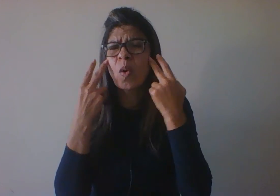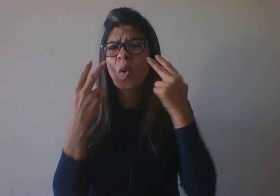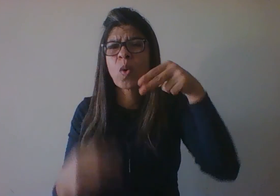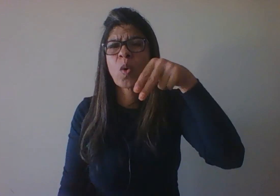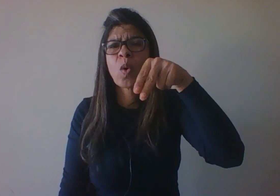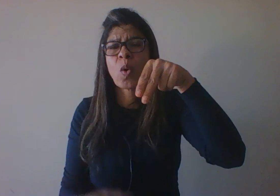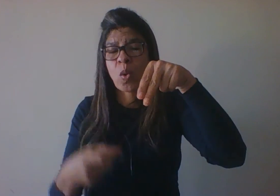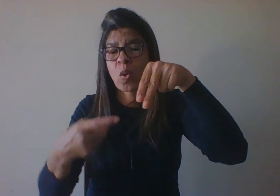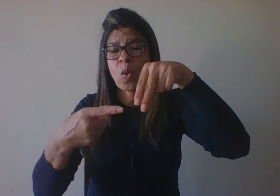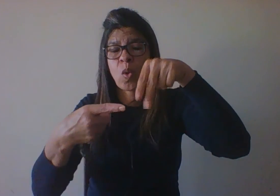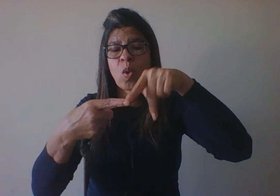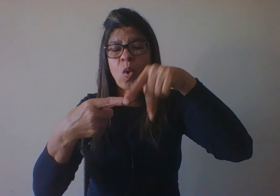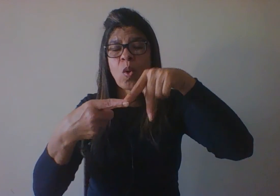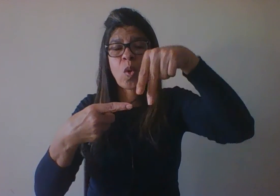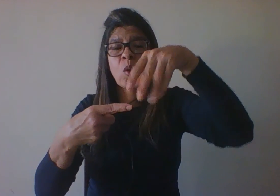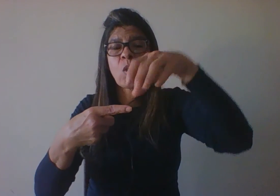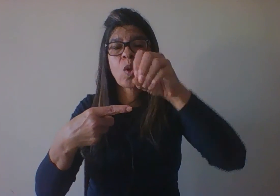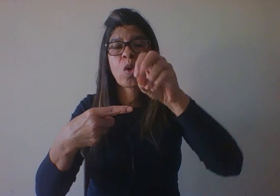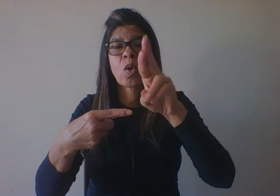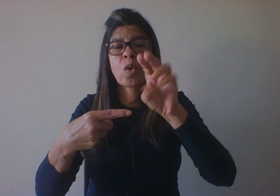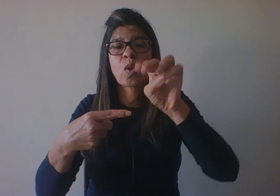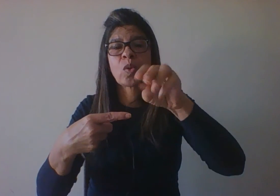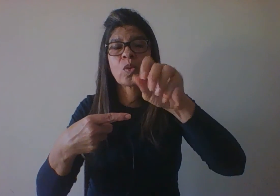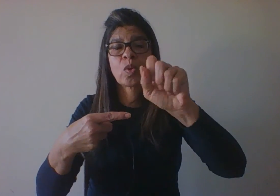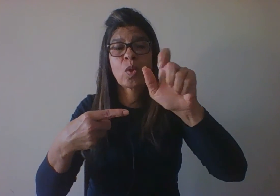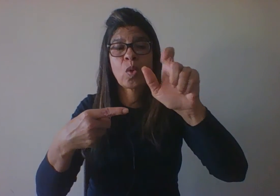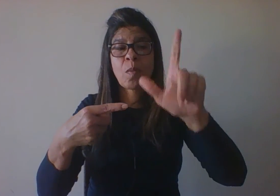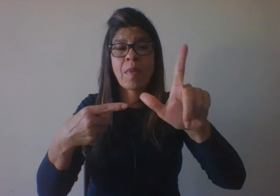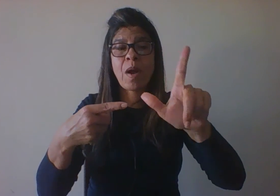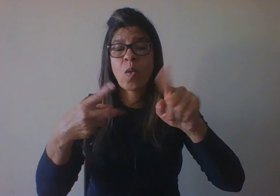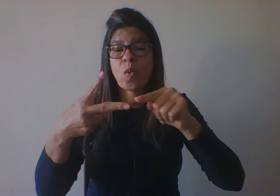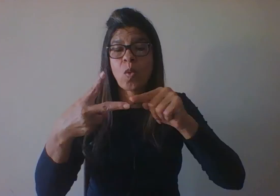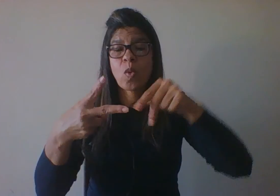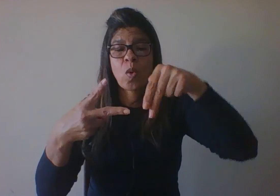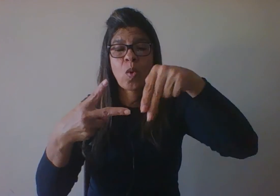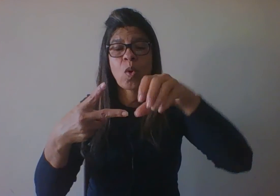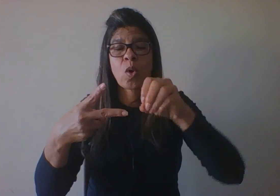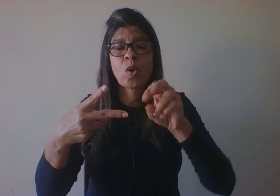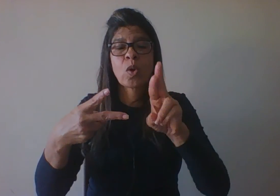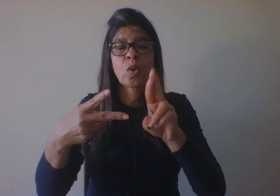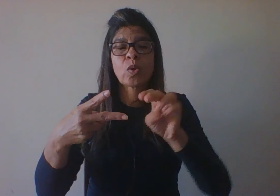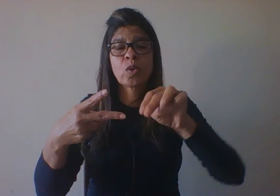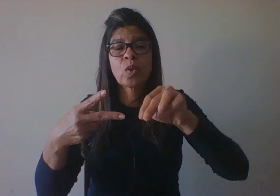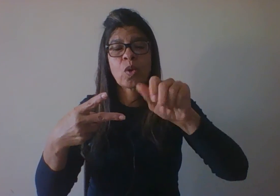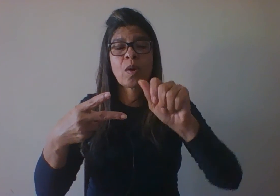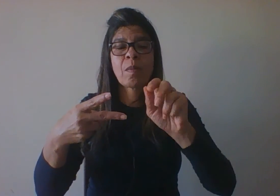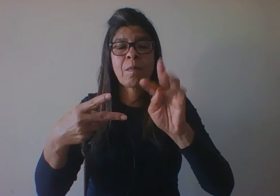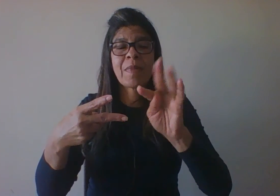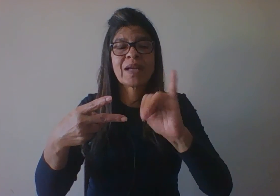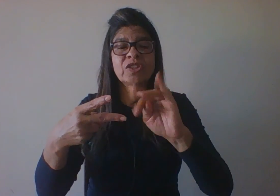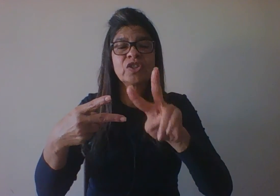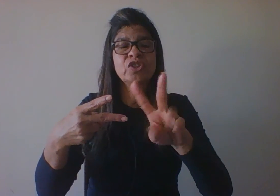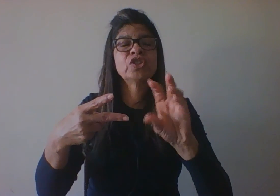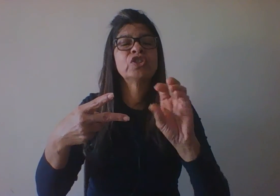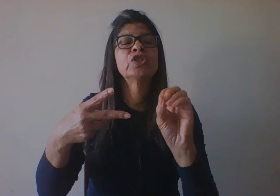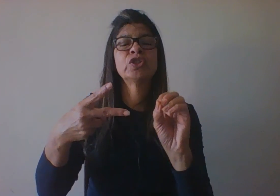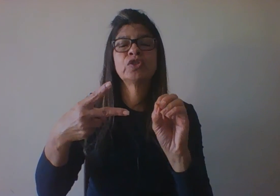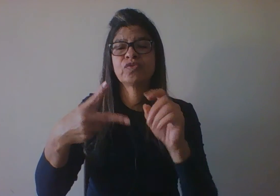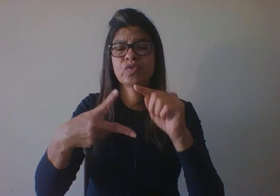O normal ou o adequado ou o normativo, a norma é aquilo que é muito frequente dentro de um grupo,